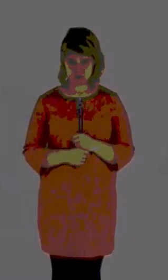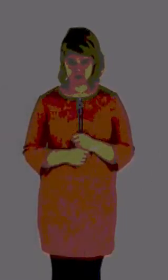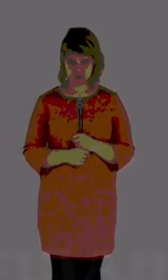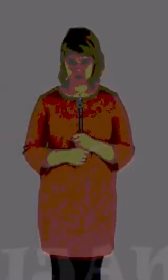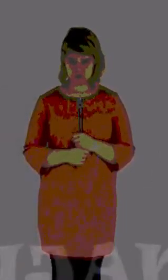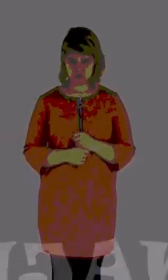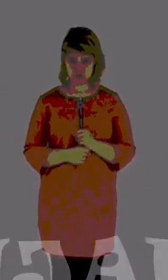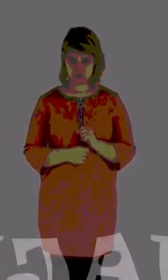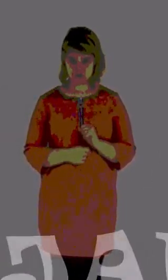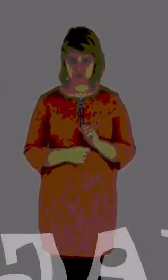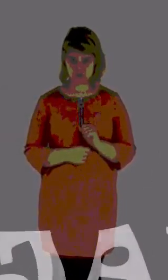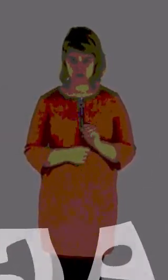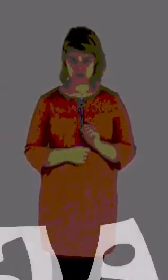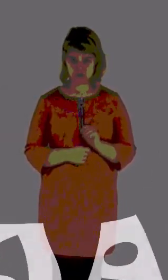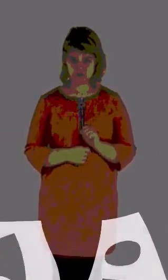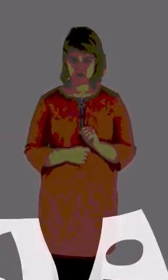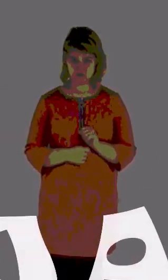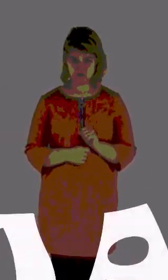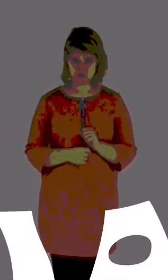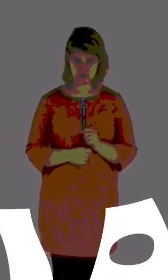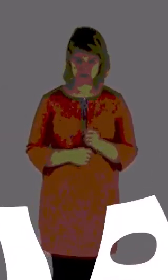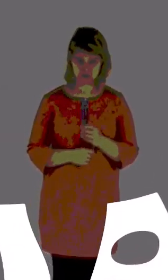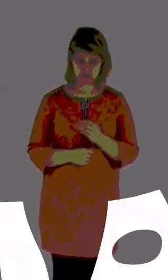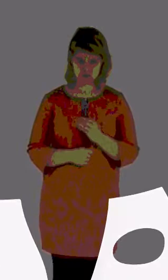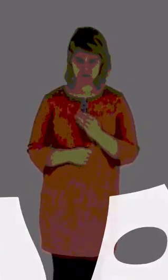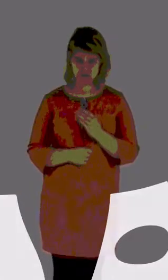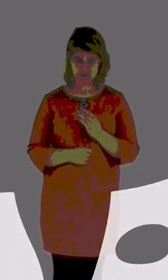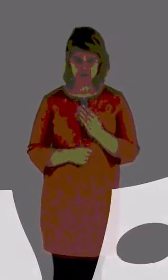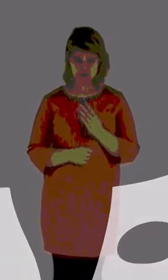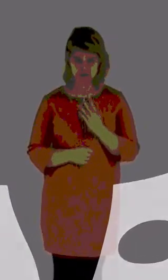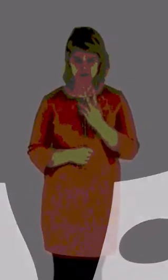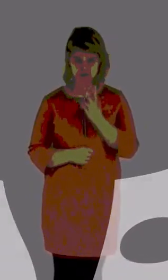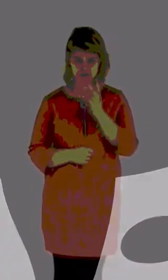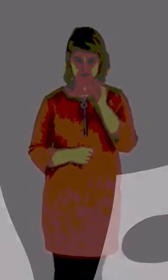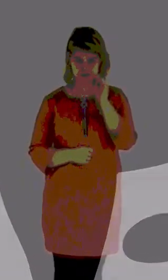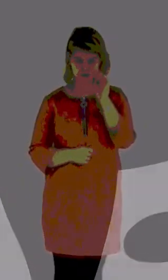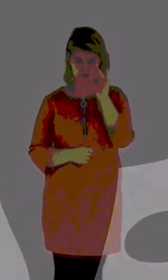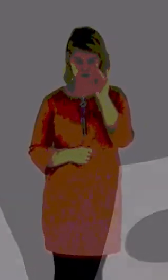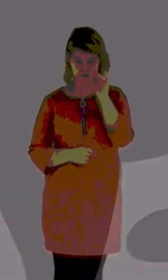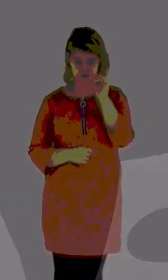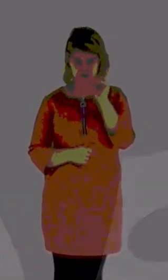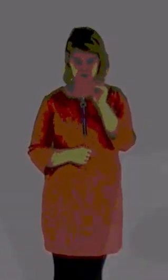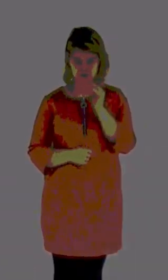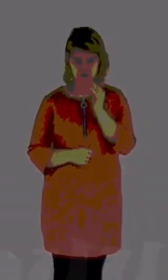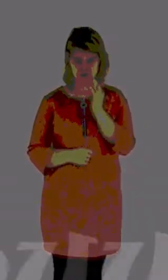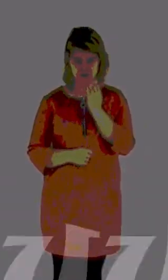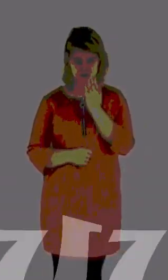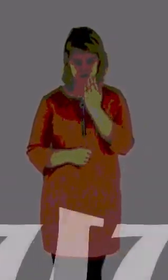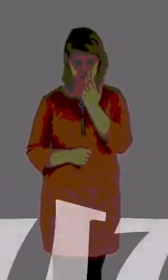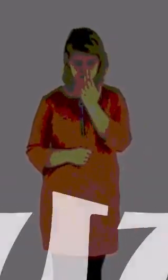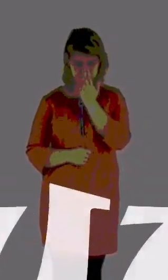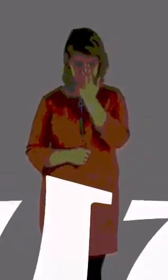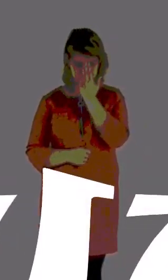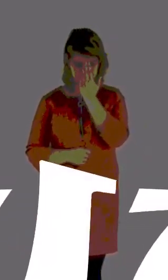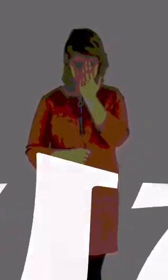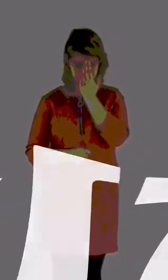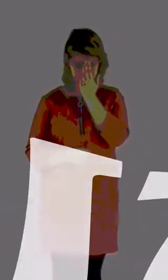De vijand heeft zich verschaalst aan de andere kant van de muur.